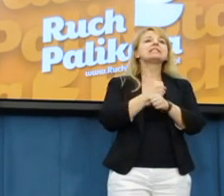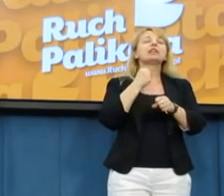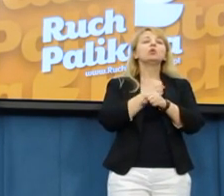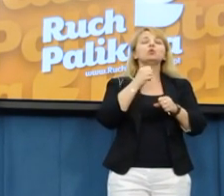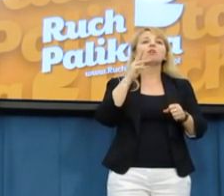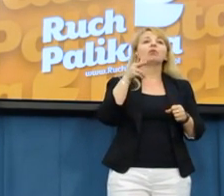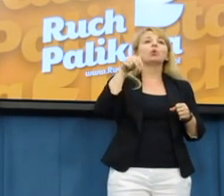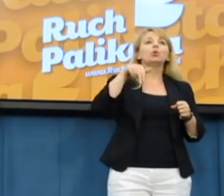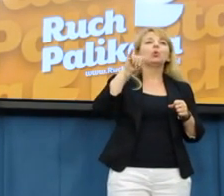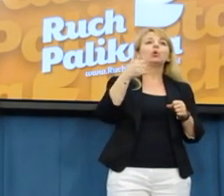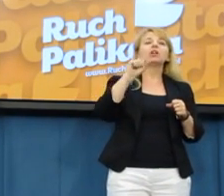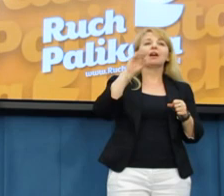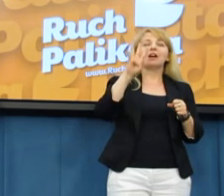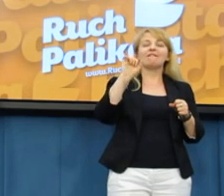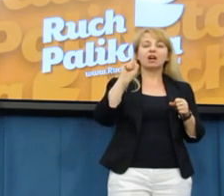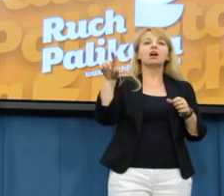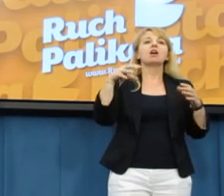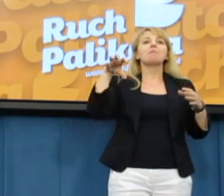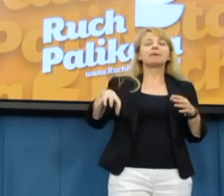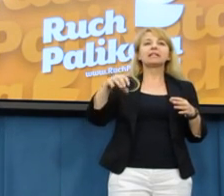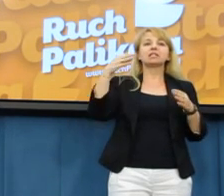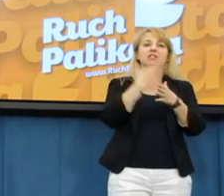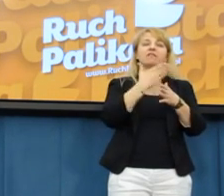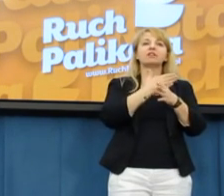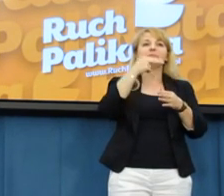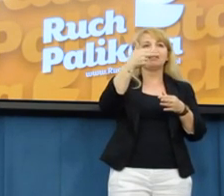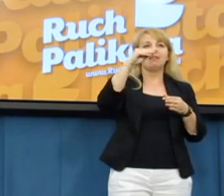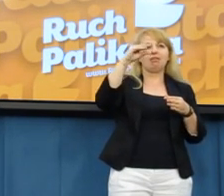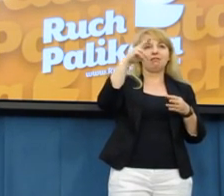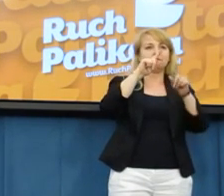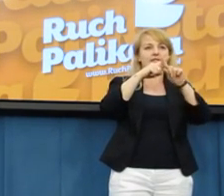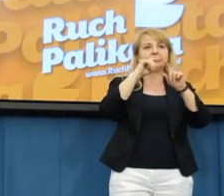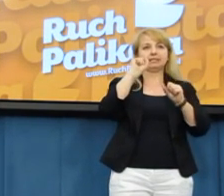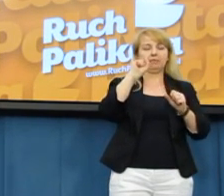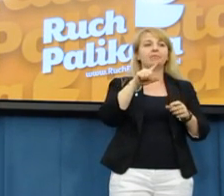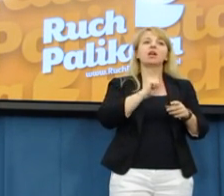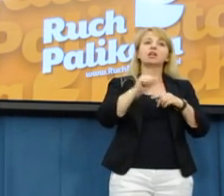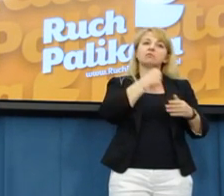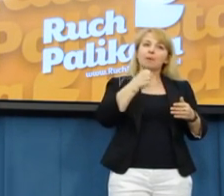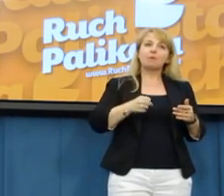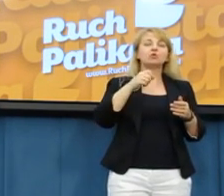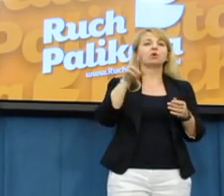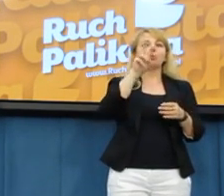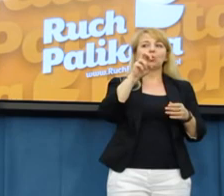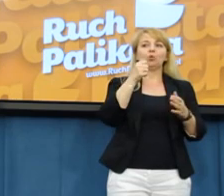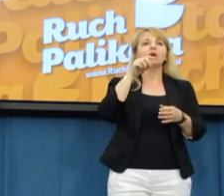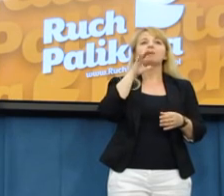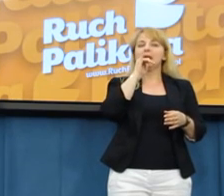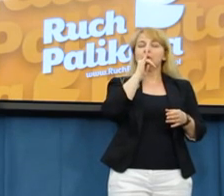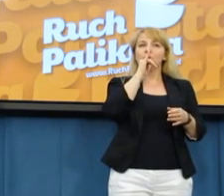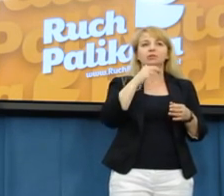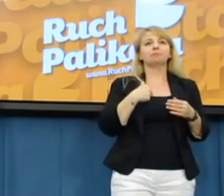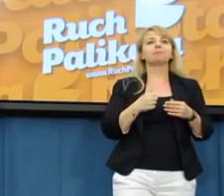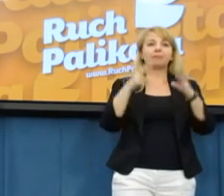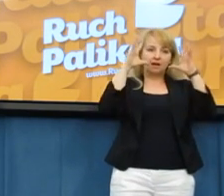Kujawa, prezes firmy Nexa. A ja nazywam się Łukasz Kibała i jestem posłem Ruchu Palikota. Szanowni Państwo,